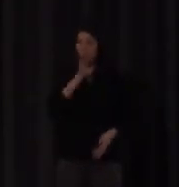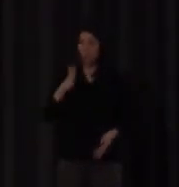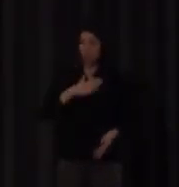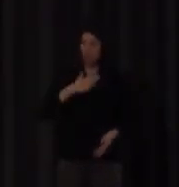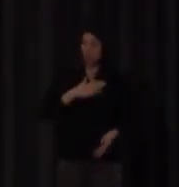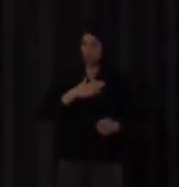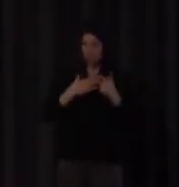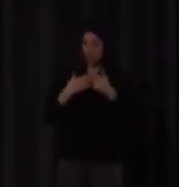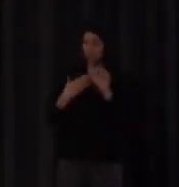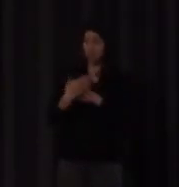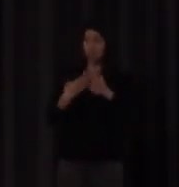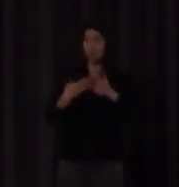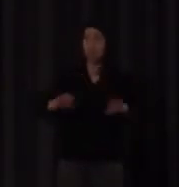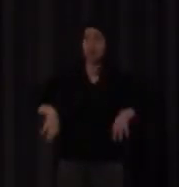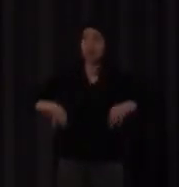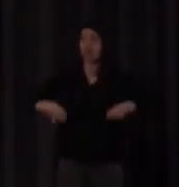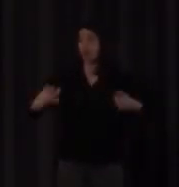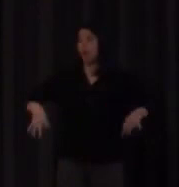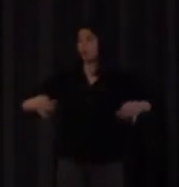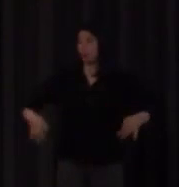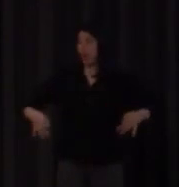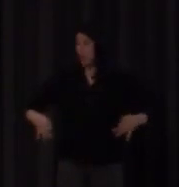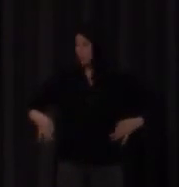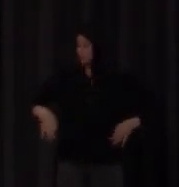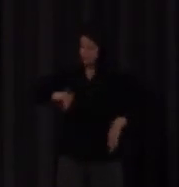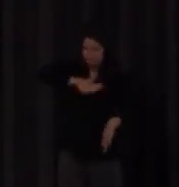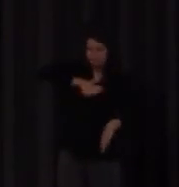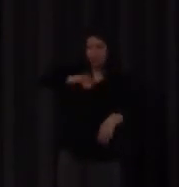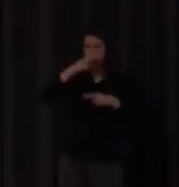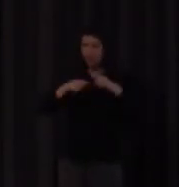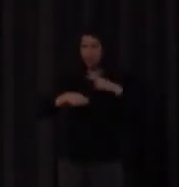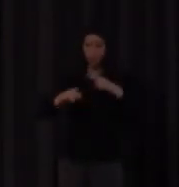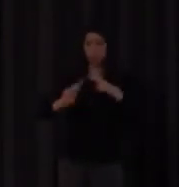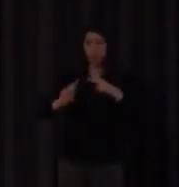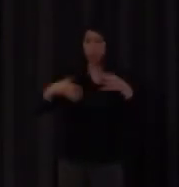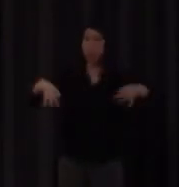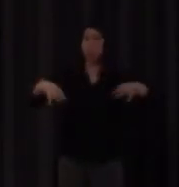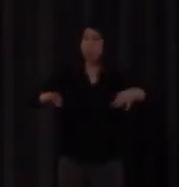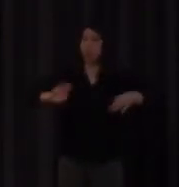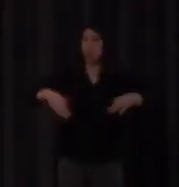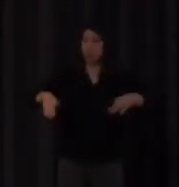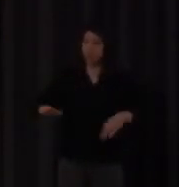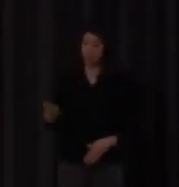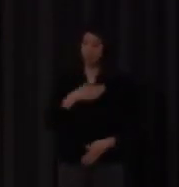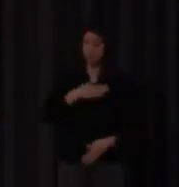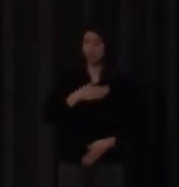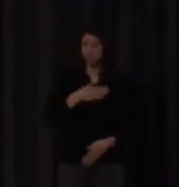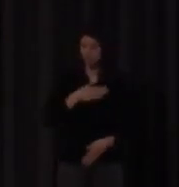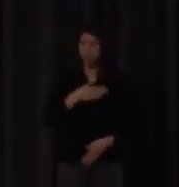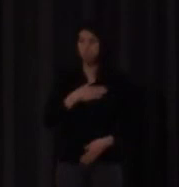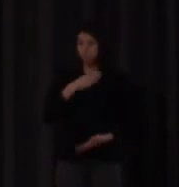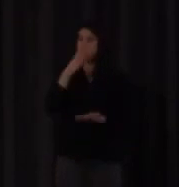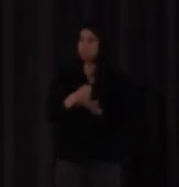es una orientación natural no no hago esta posición ni esta otra naturalmente me llevo la mano al pecho en estas